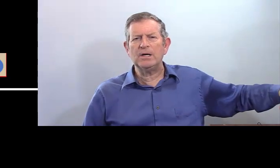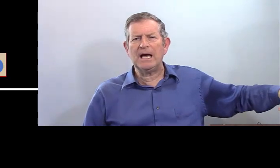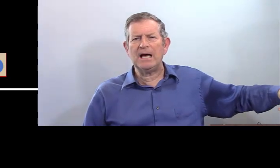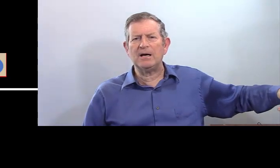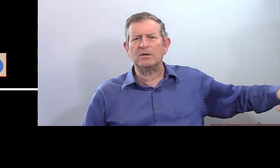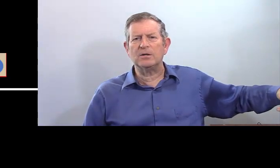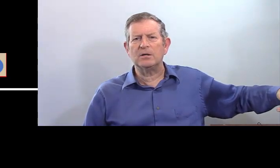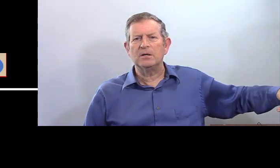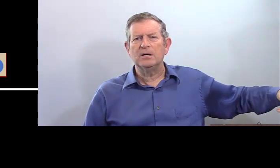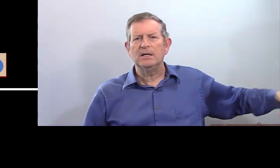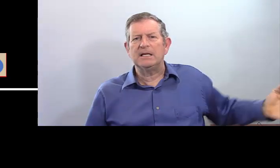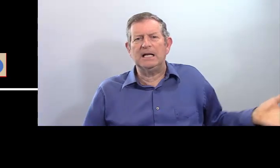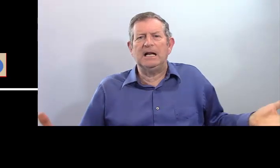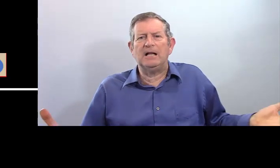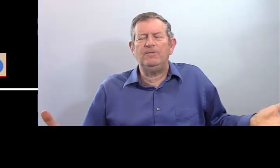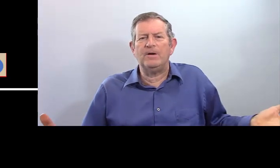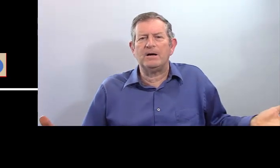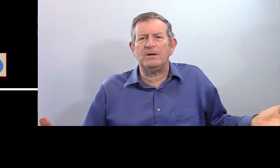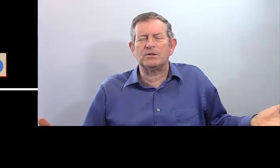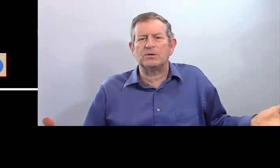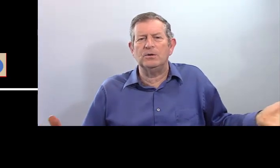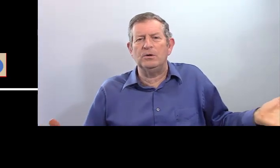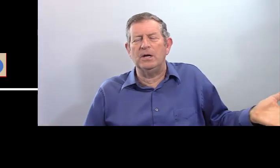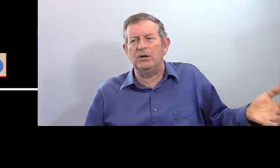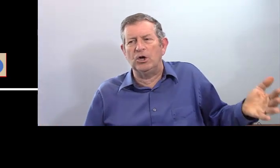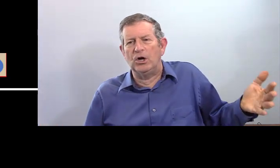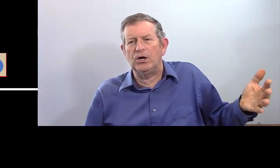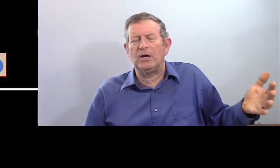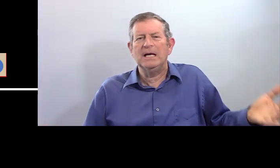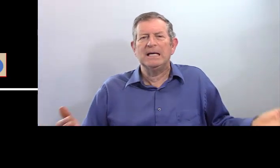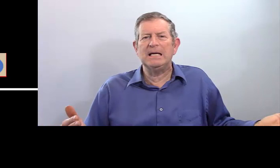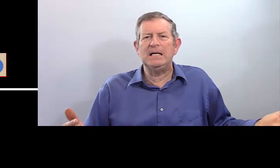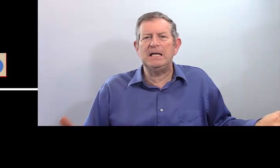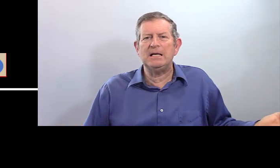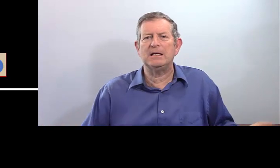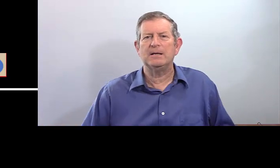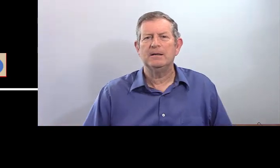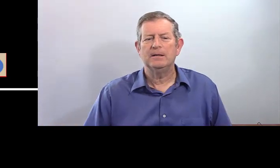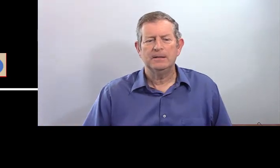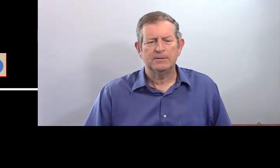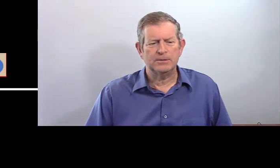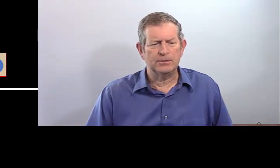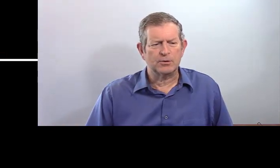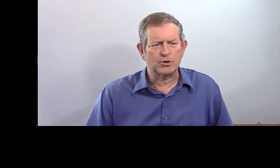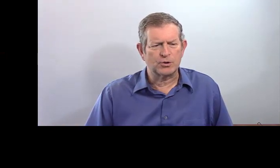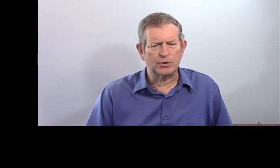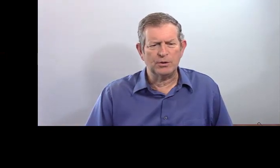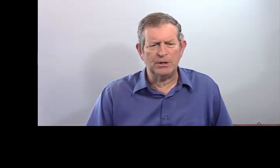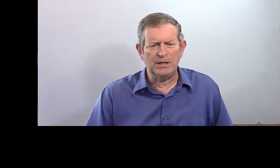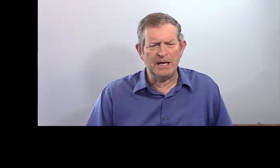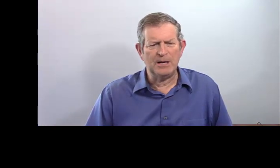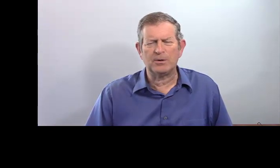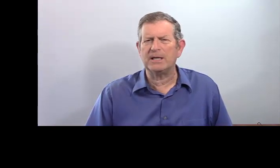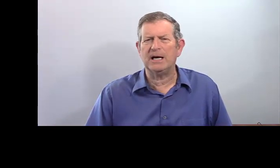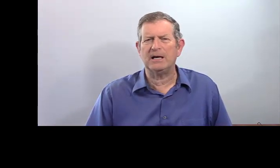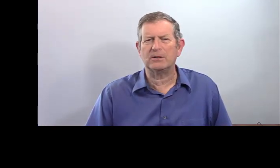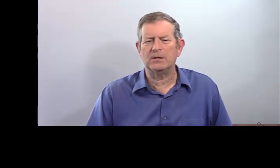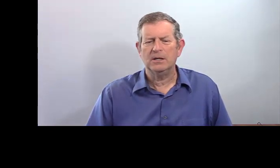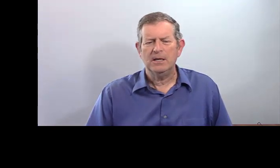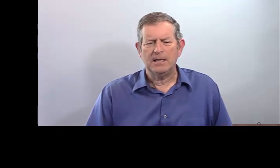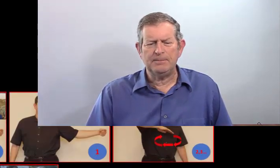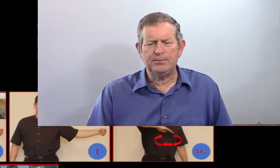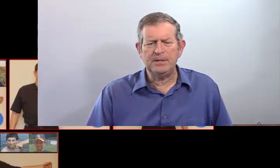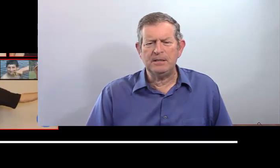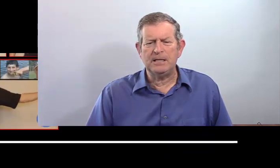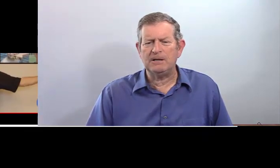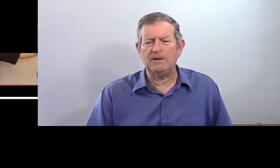regarde ? Quelle est la différence entre leur et les ? Je les regarde.